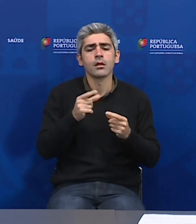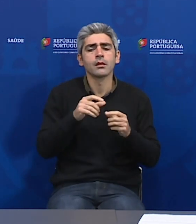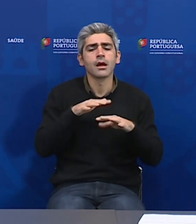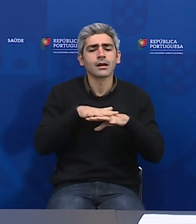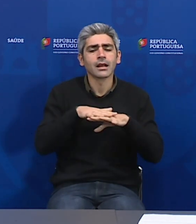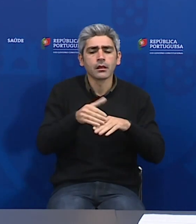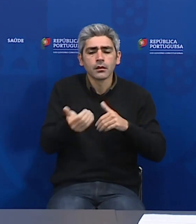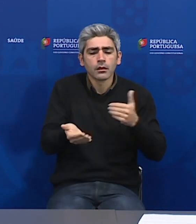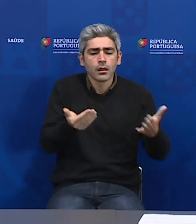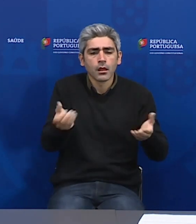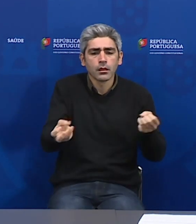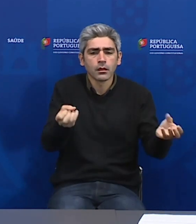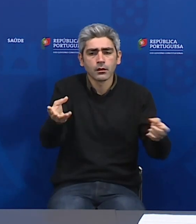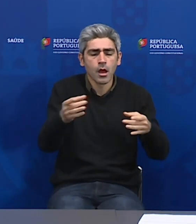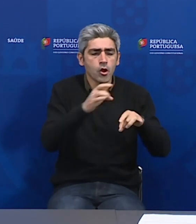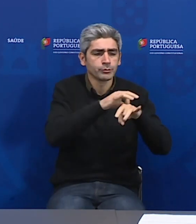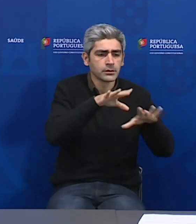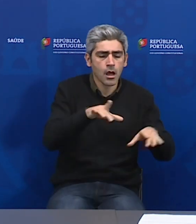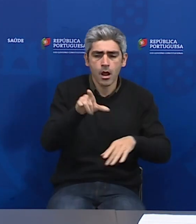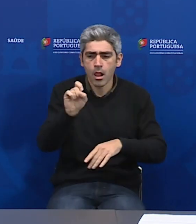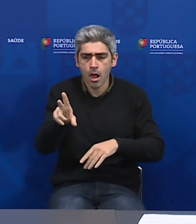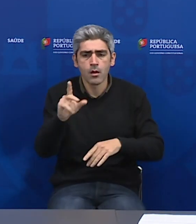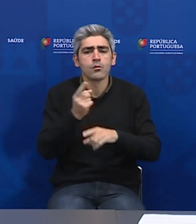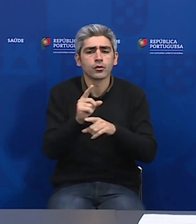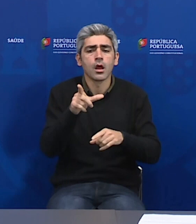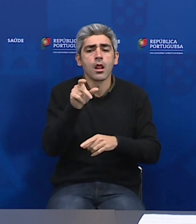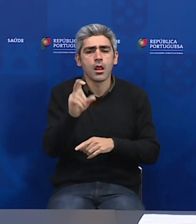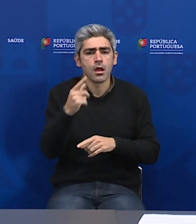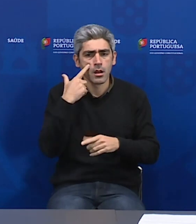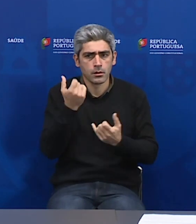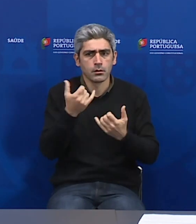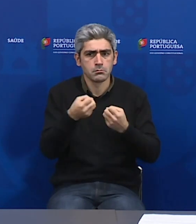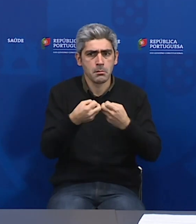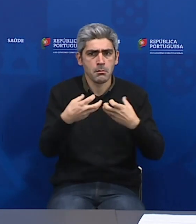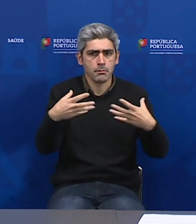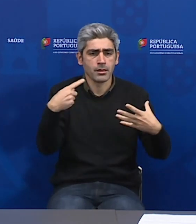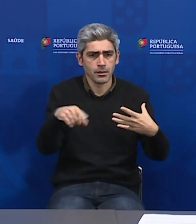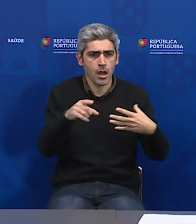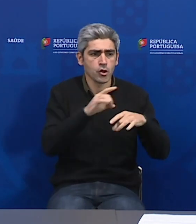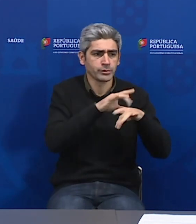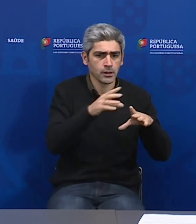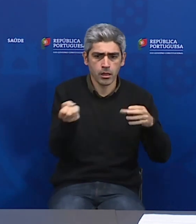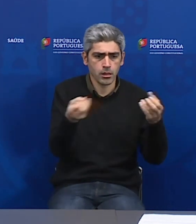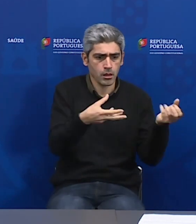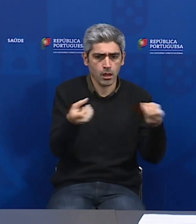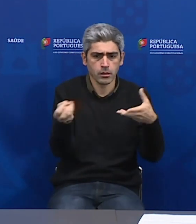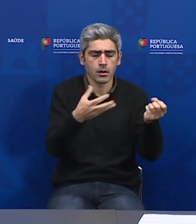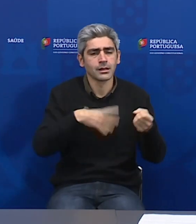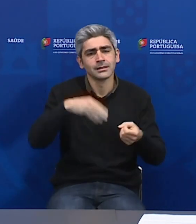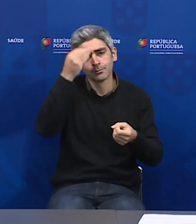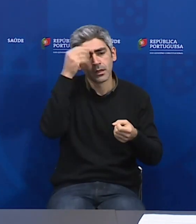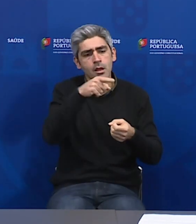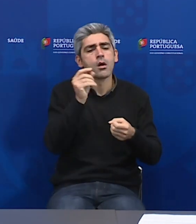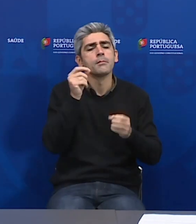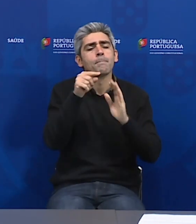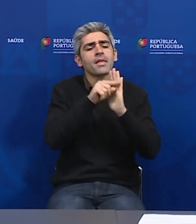transmissão entre hospitais e lares. Temos cada vez mais casos de transmissão entre lares e hospitais e eu gostava de perceber que medidas de